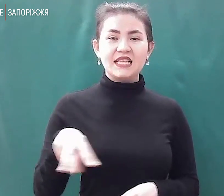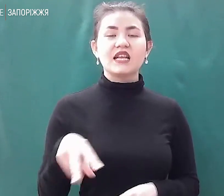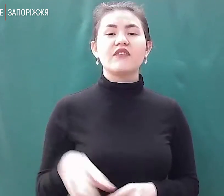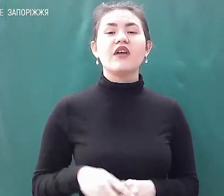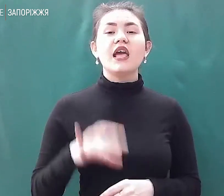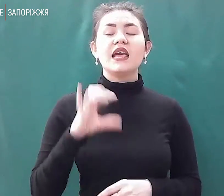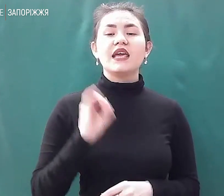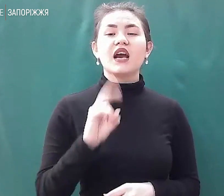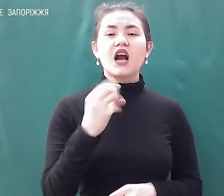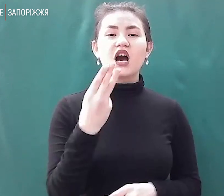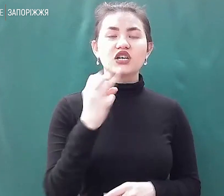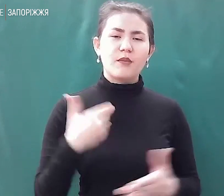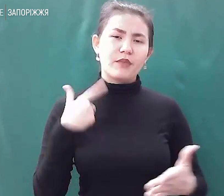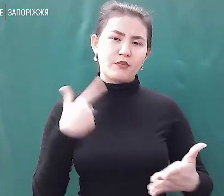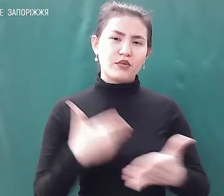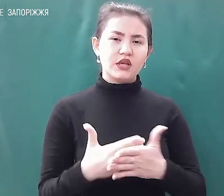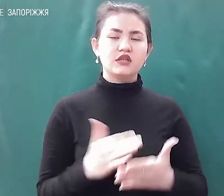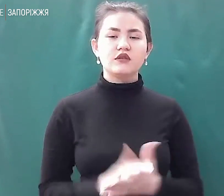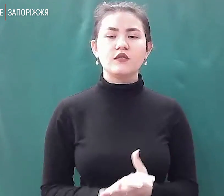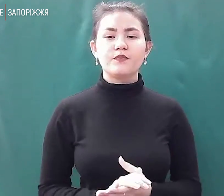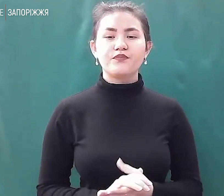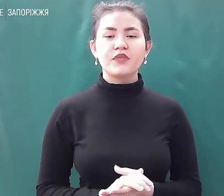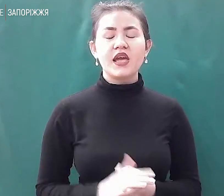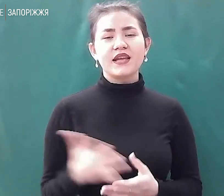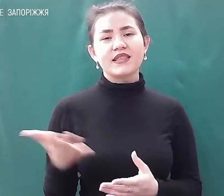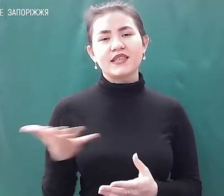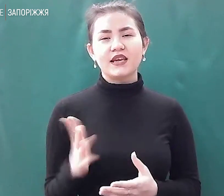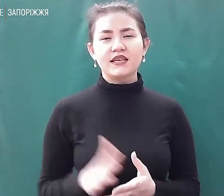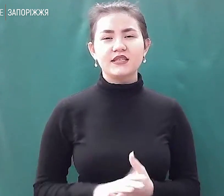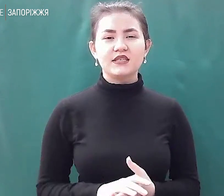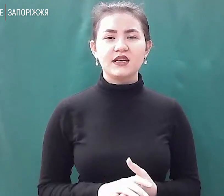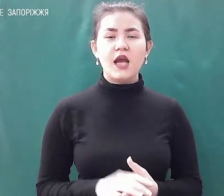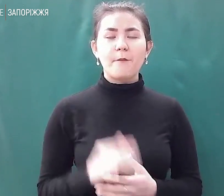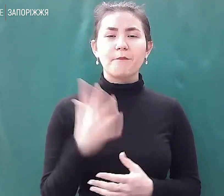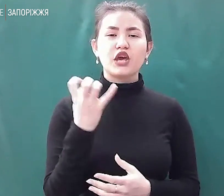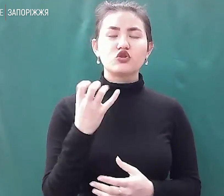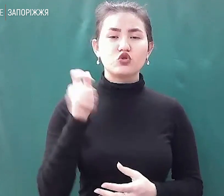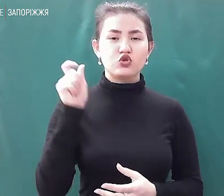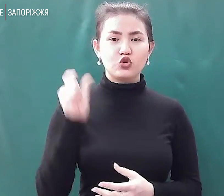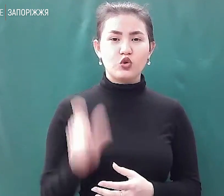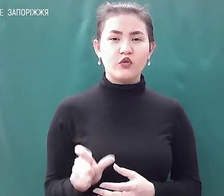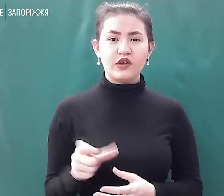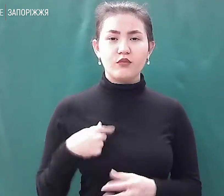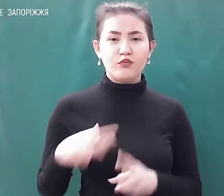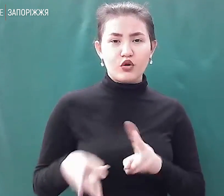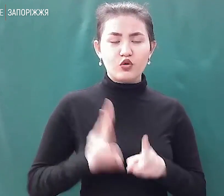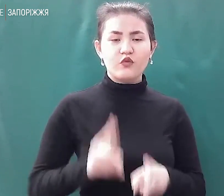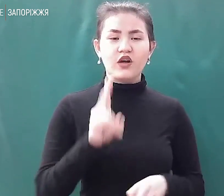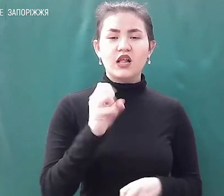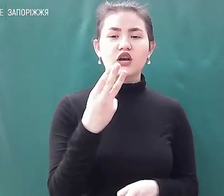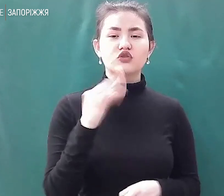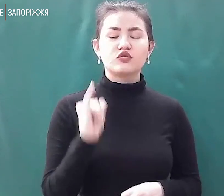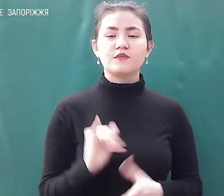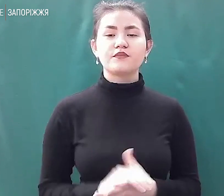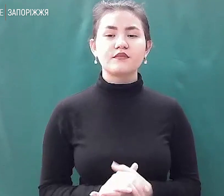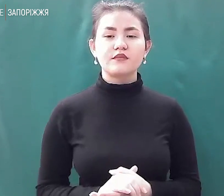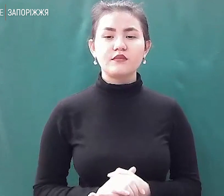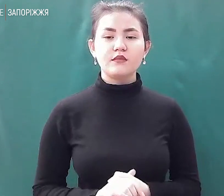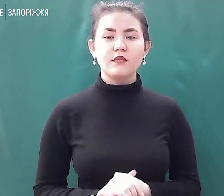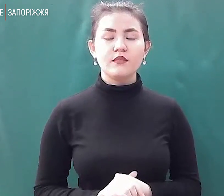Каші приблизно на 500 чоловік ми приготували тільки каші. А? З